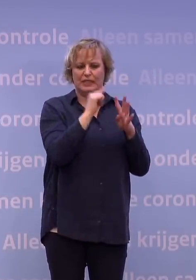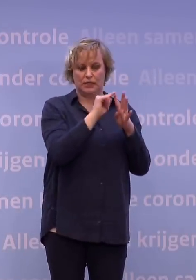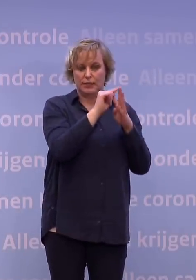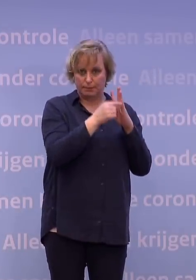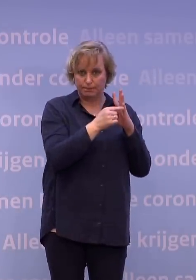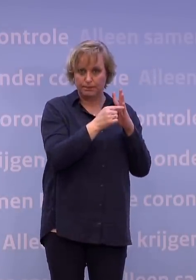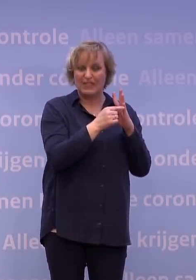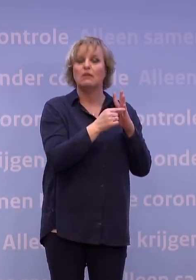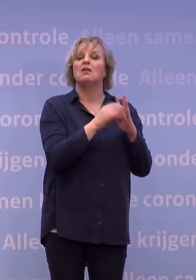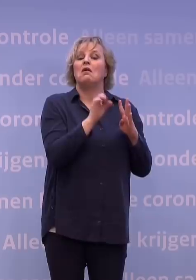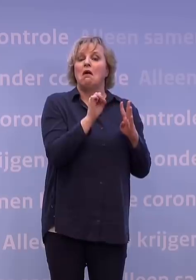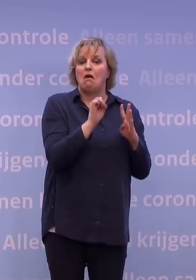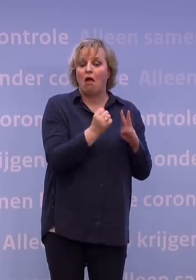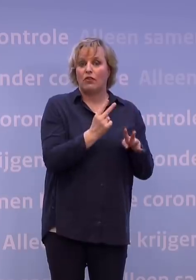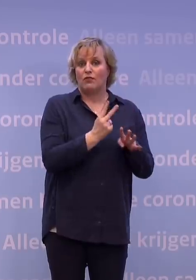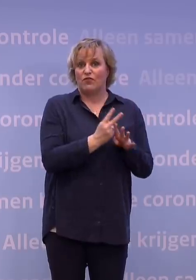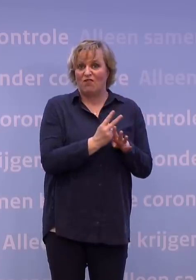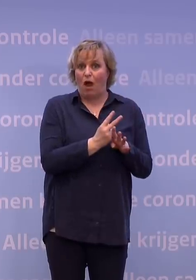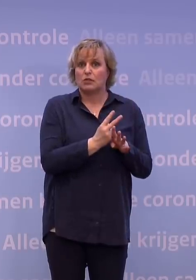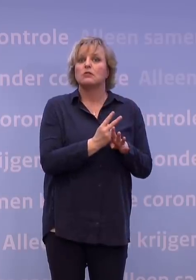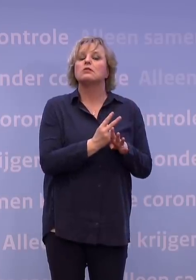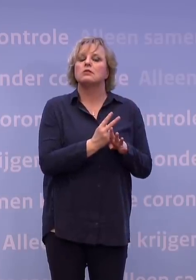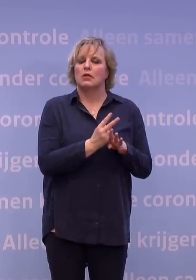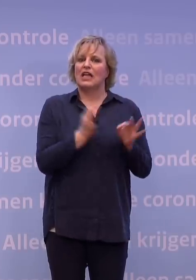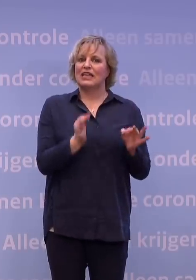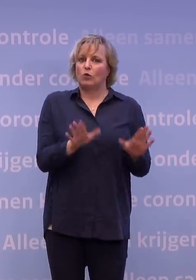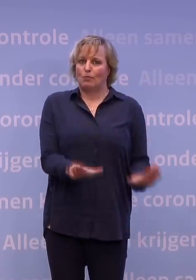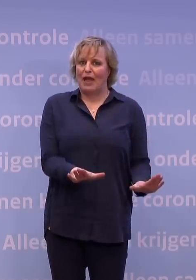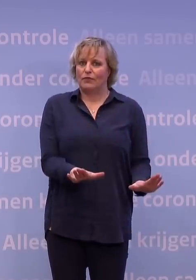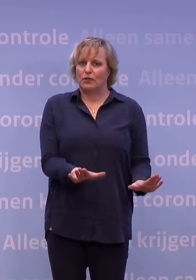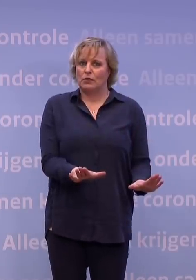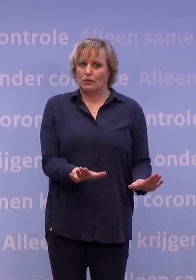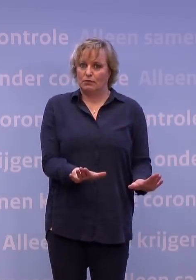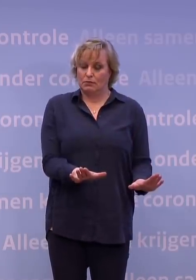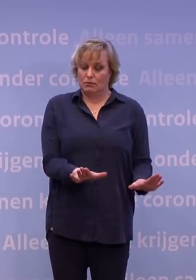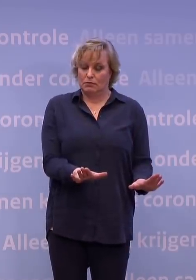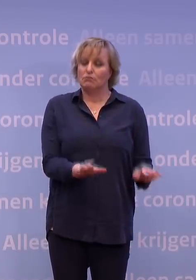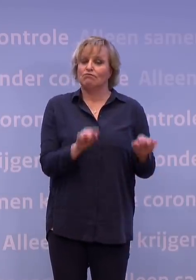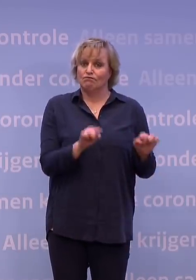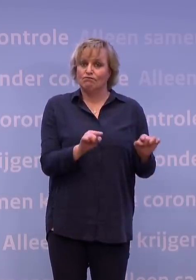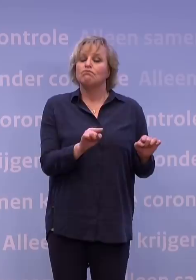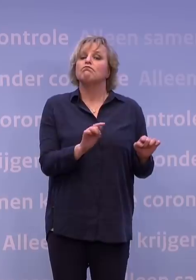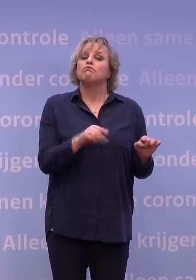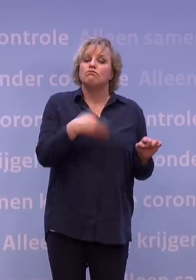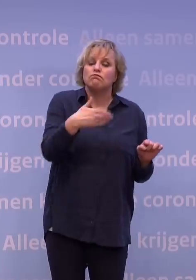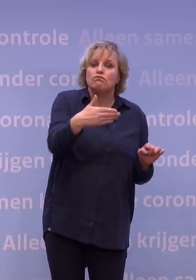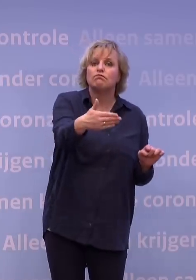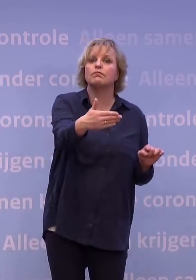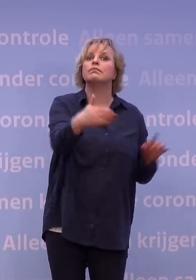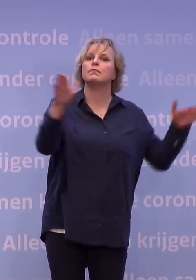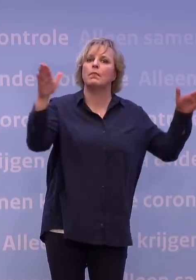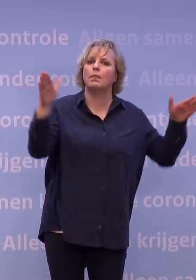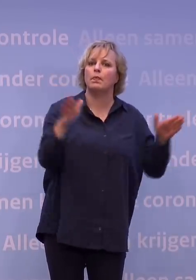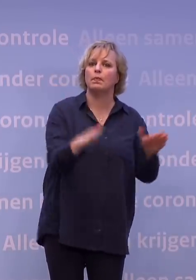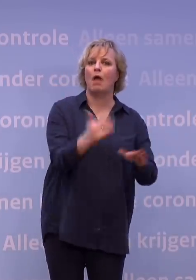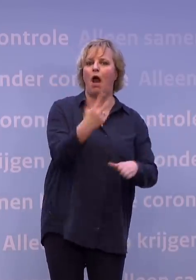zou je kunnen zeggen, zou je mogen verwachten dat een stay-at-home order, zoals het in internationale onderzoek heet, dat dat kan leiden tot een aanvullende reductie